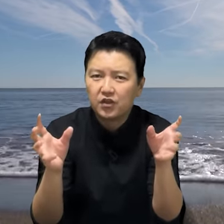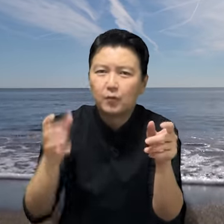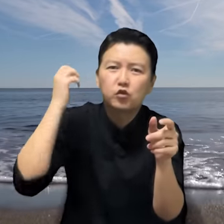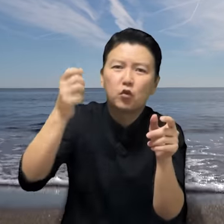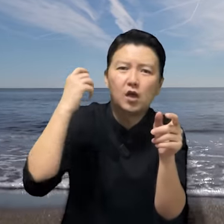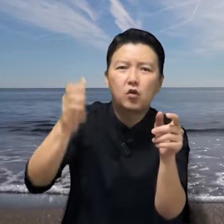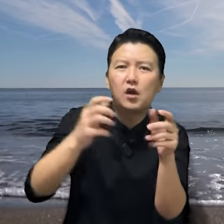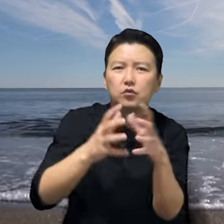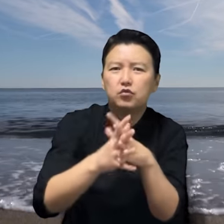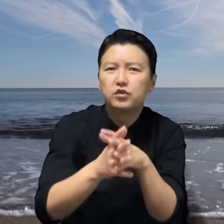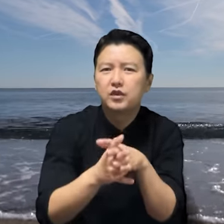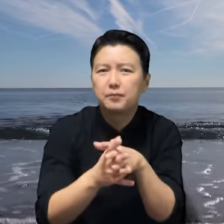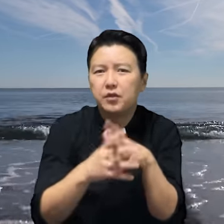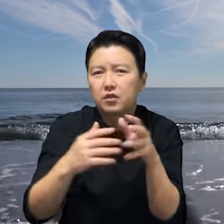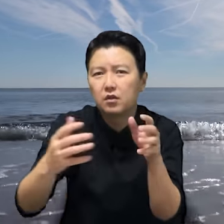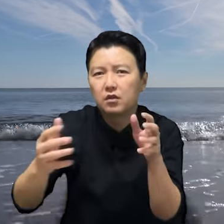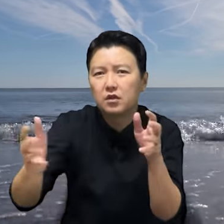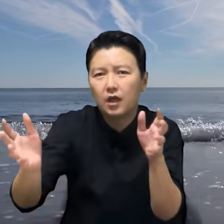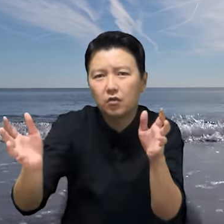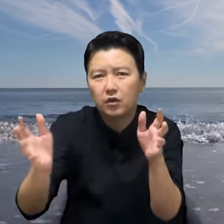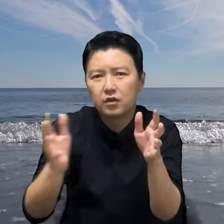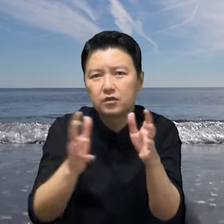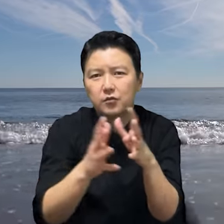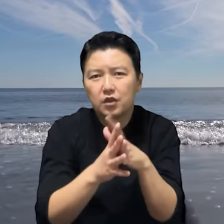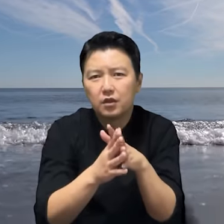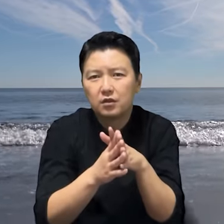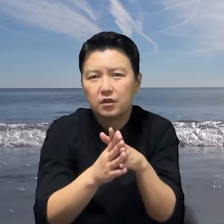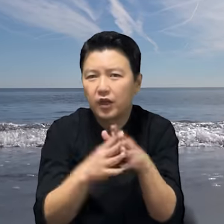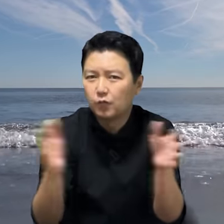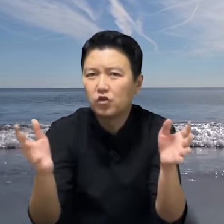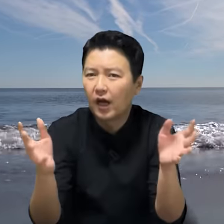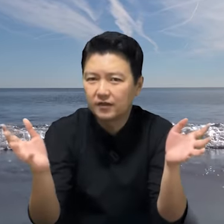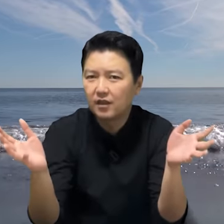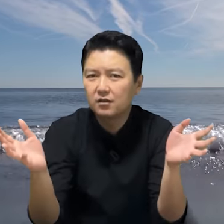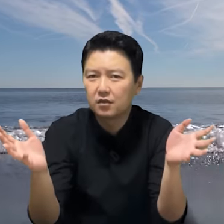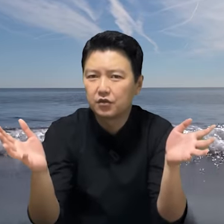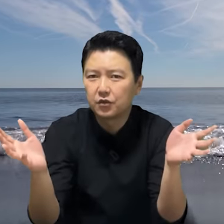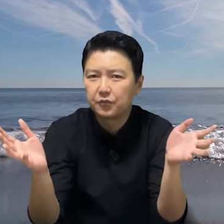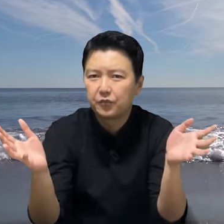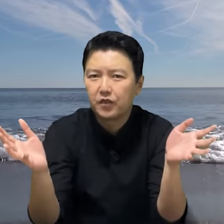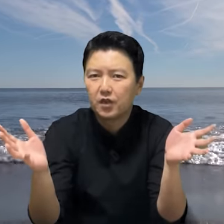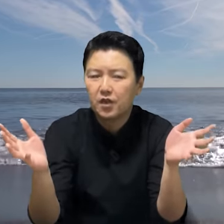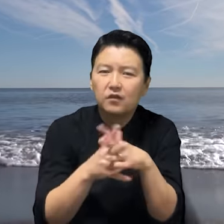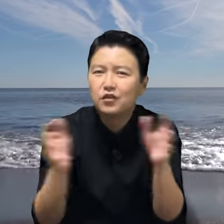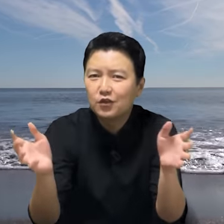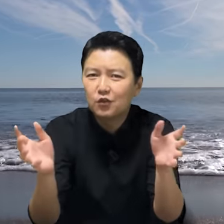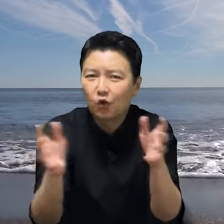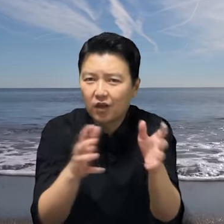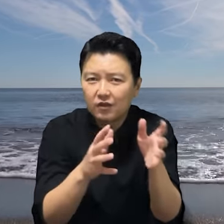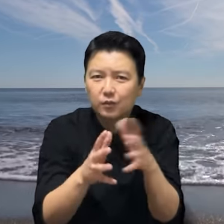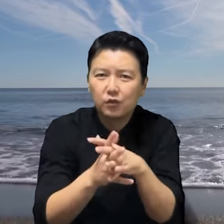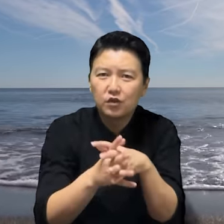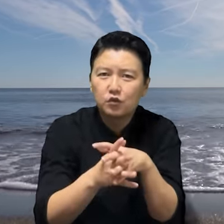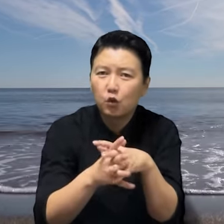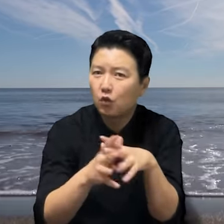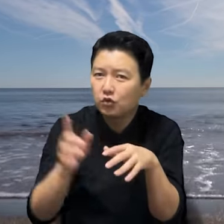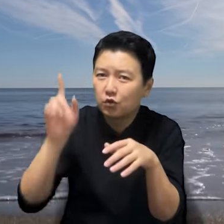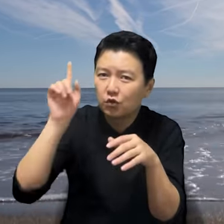대문을 쾅쾅 두드리자 삐끗 하고 열렸습니다. 대문을 안 잠근거죠. 그들은 올라가서 보니 초인종도